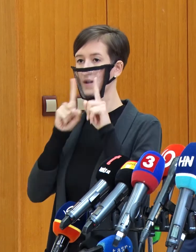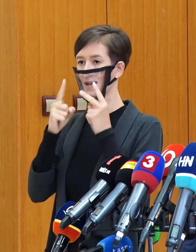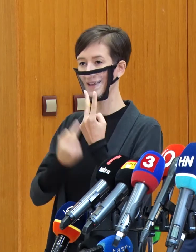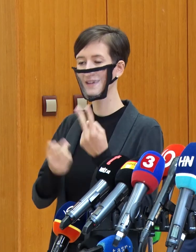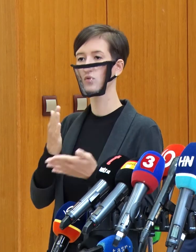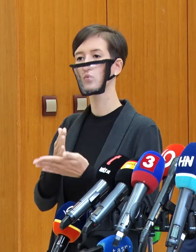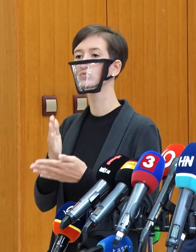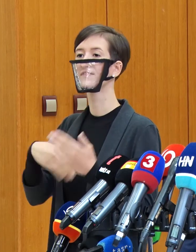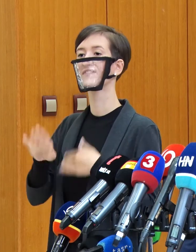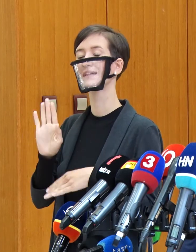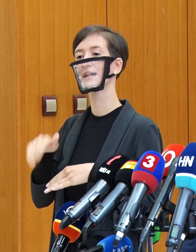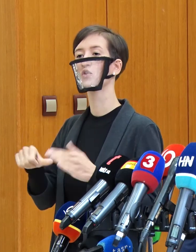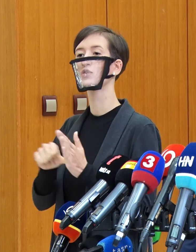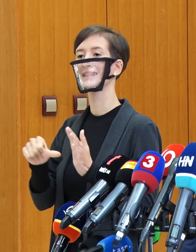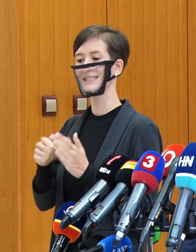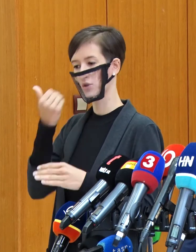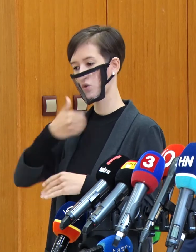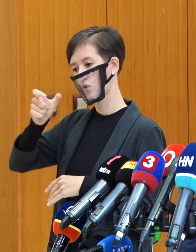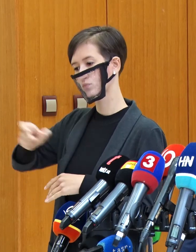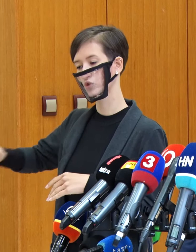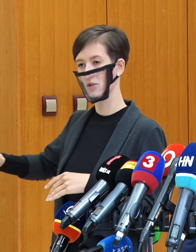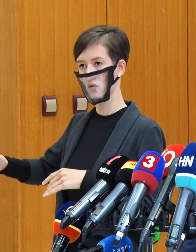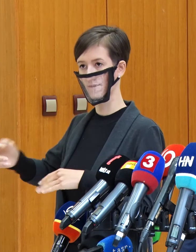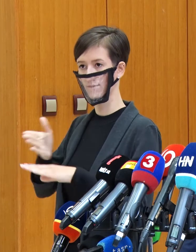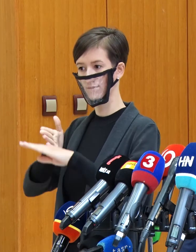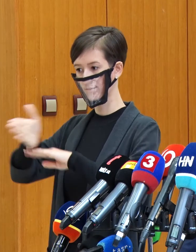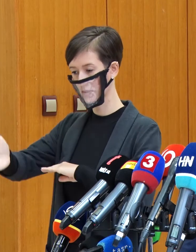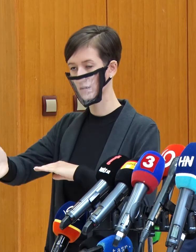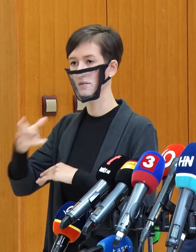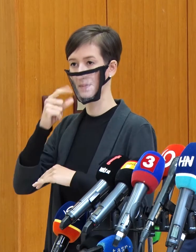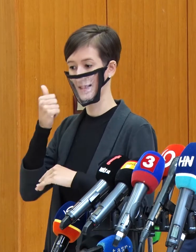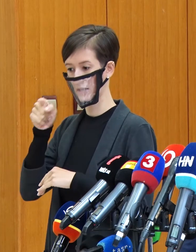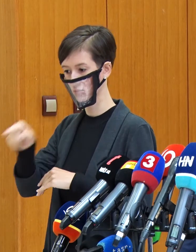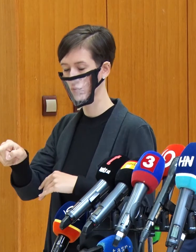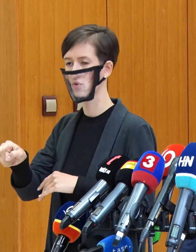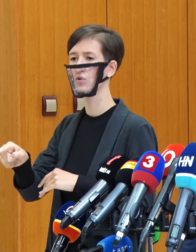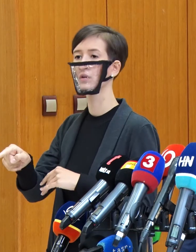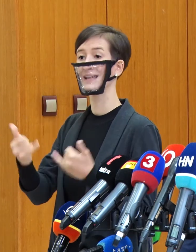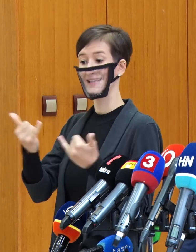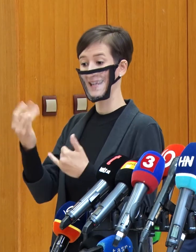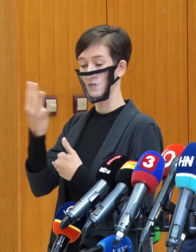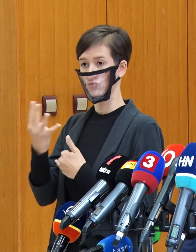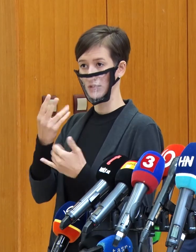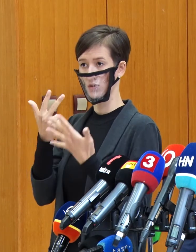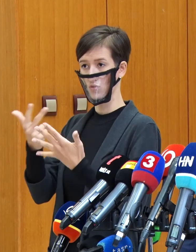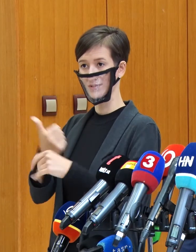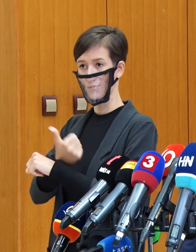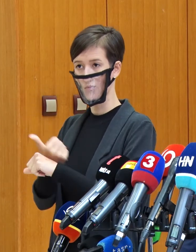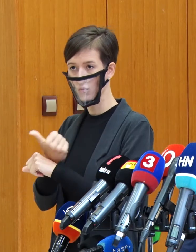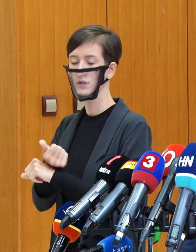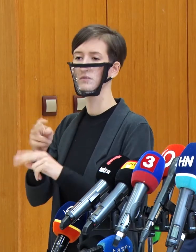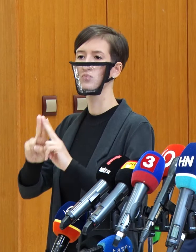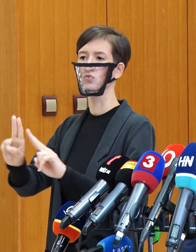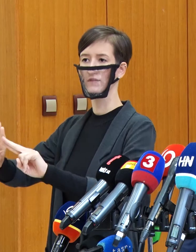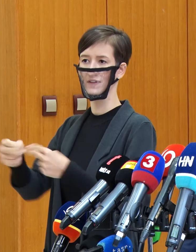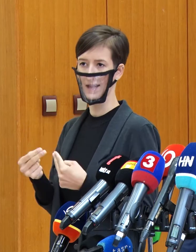Maďarskej republiky a ako hovorím, majú 48 hodín na to, aby sa vrátili bez povinnosti